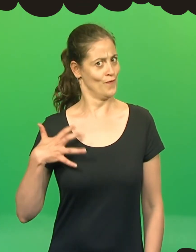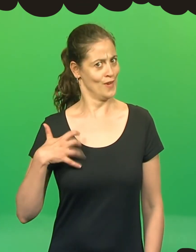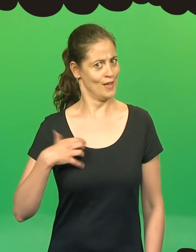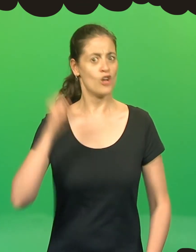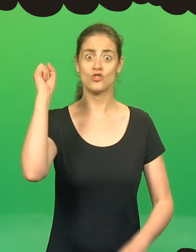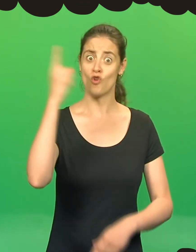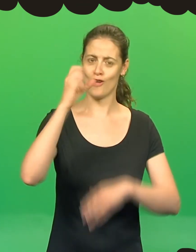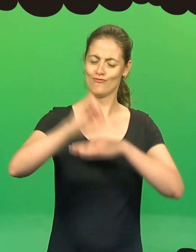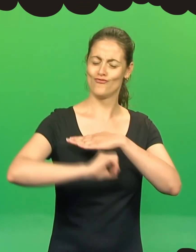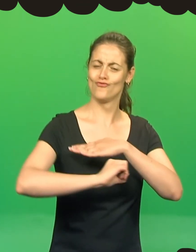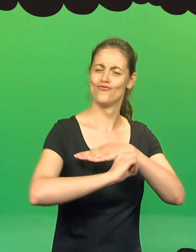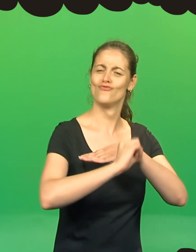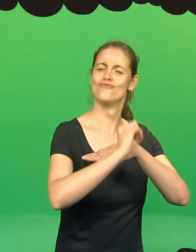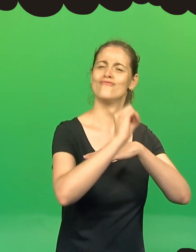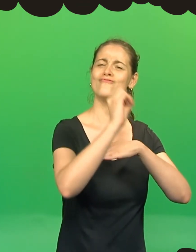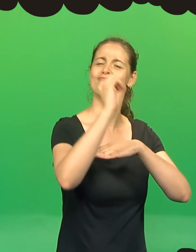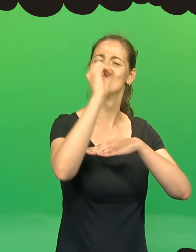Na sexta, o sol nasceu.